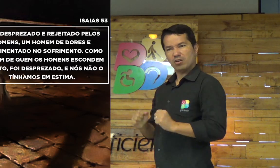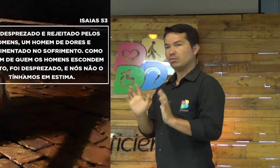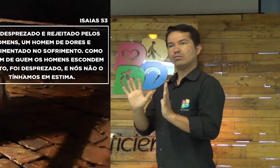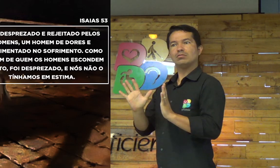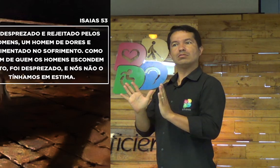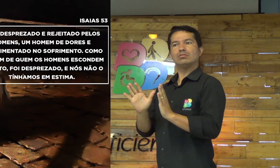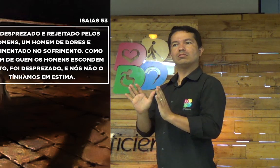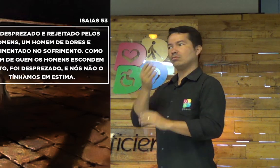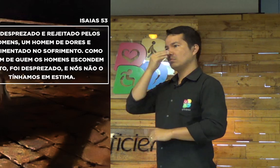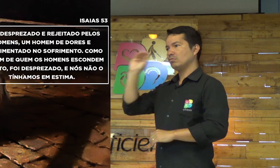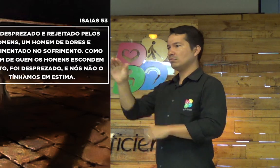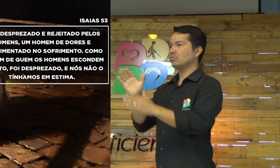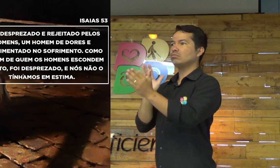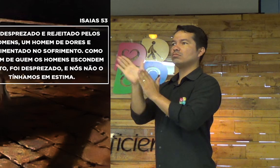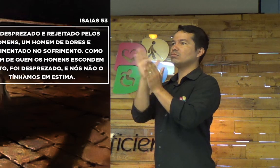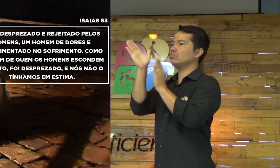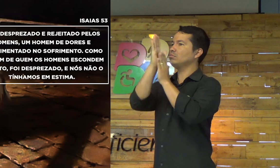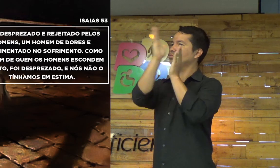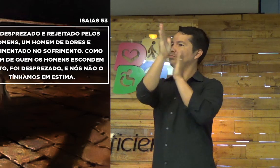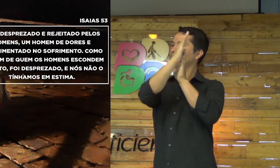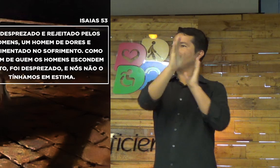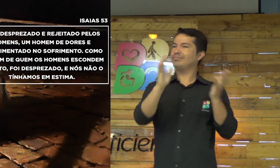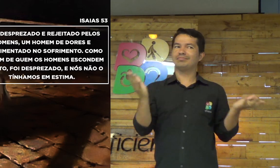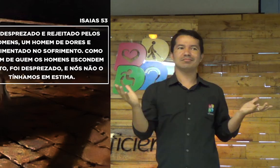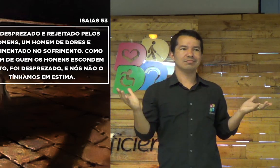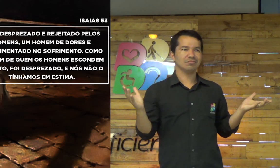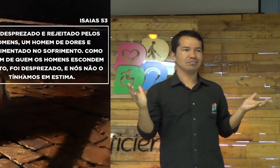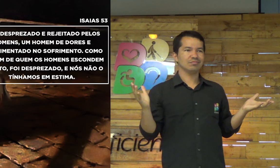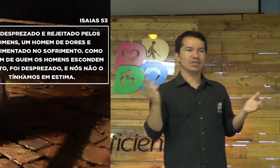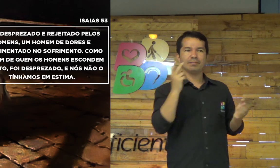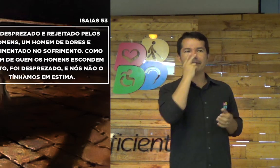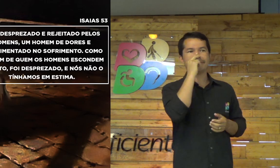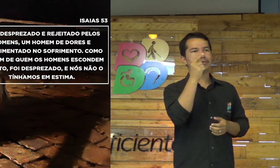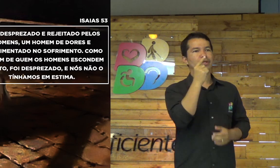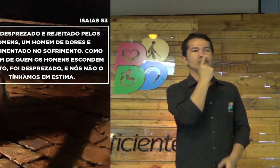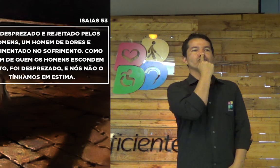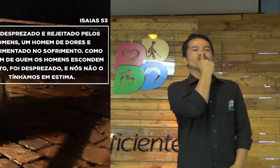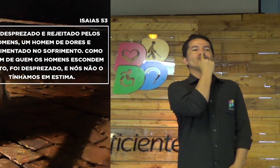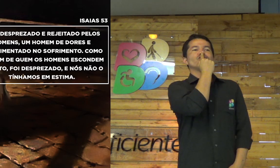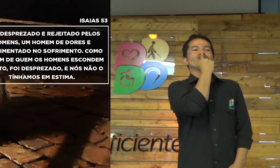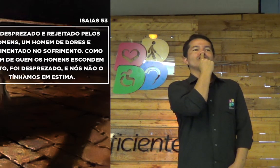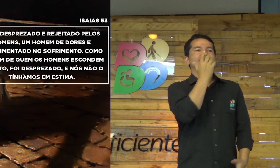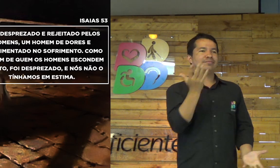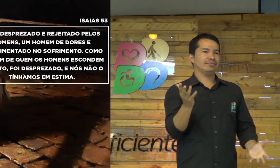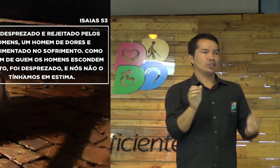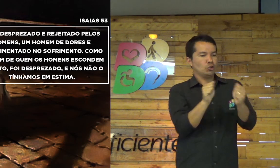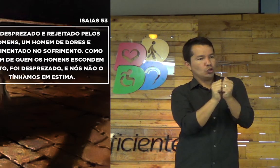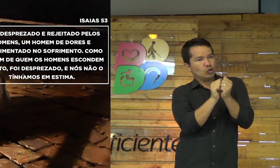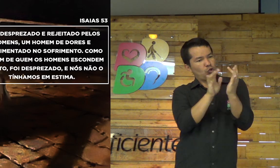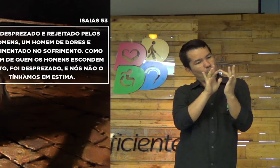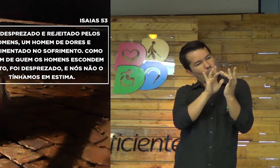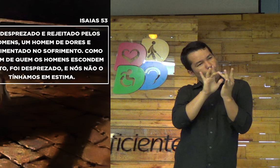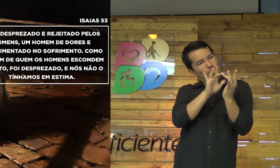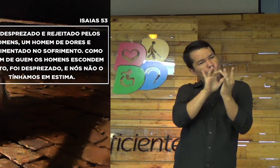E não permaneceram firmes. Todos eles não tinham estima e acabaram saindo de medo.